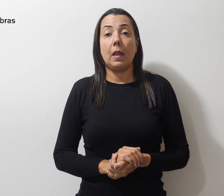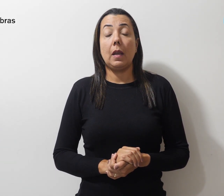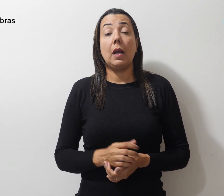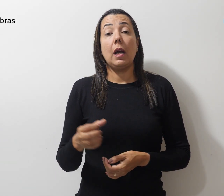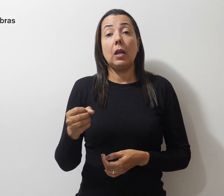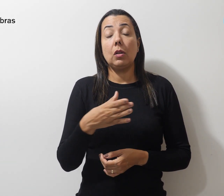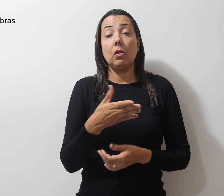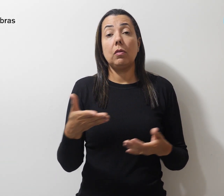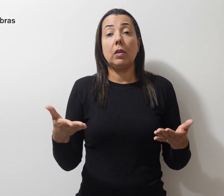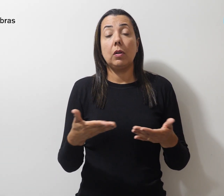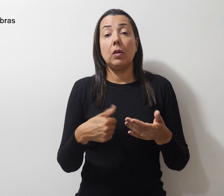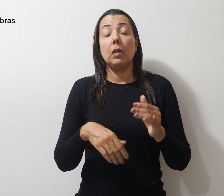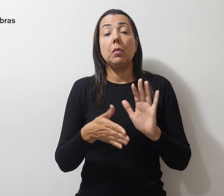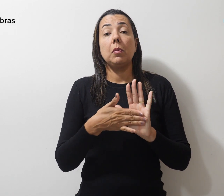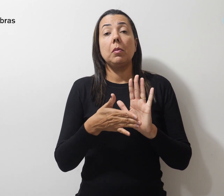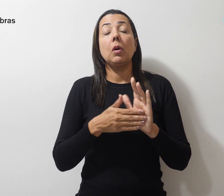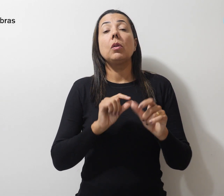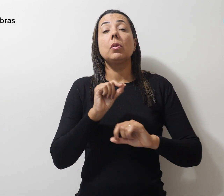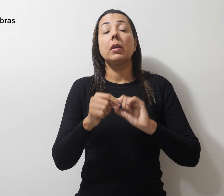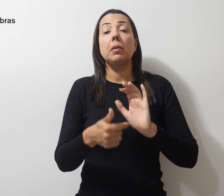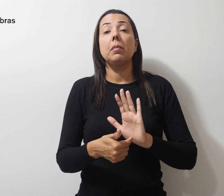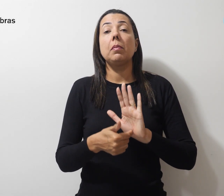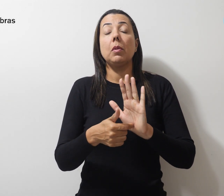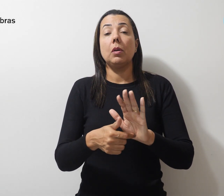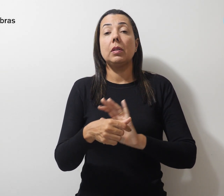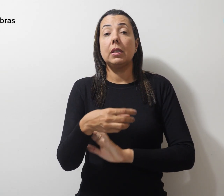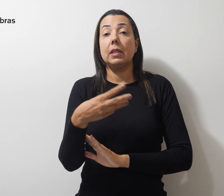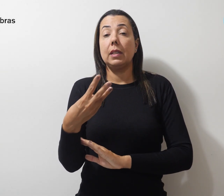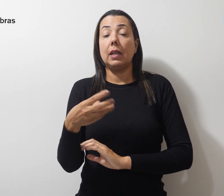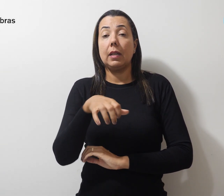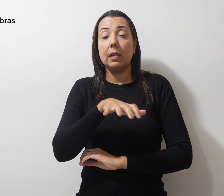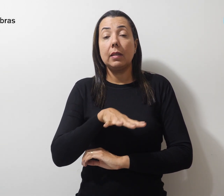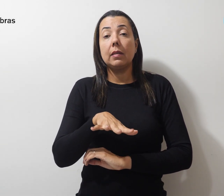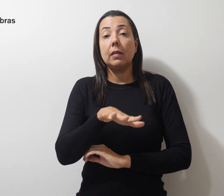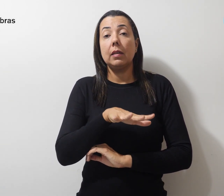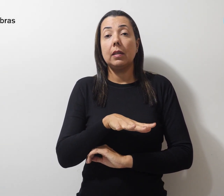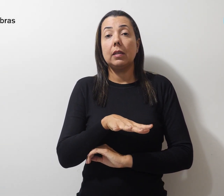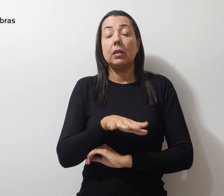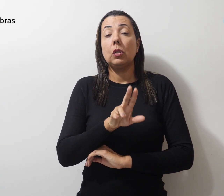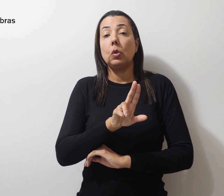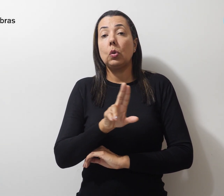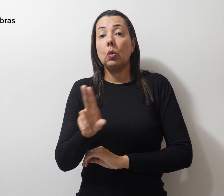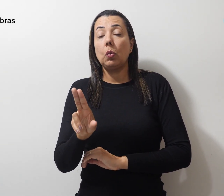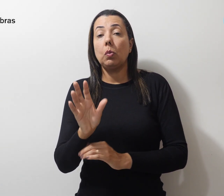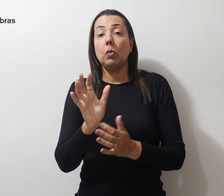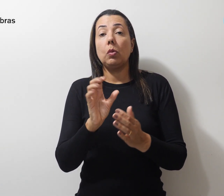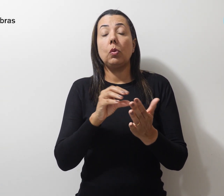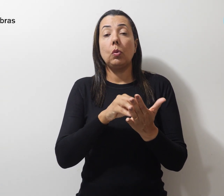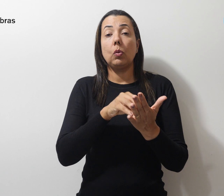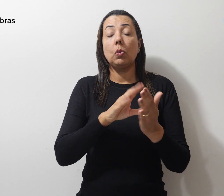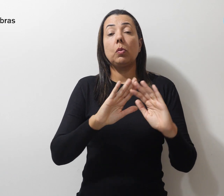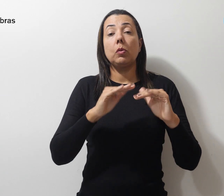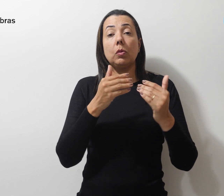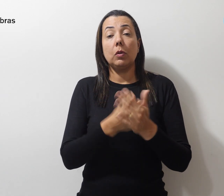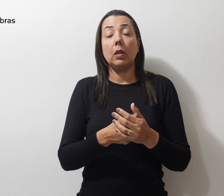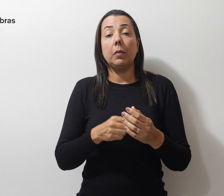peça da campanha apresenta três campos. Nome da unidade escolar, número de